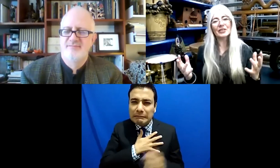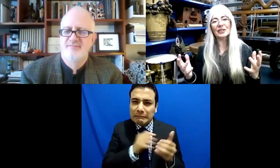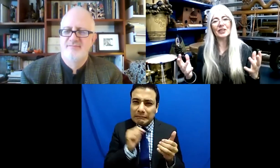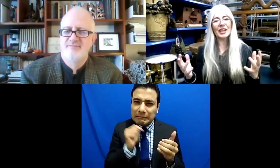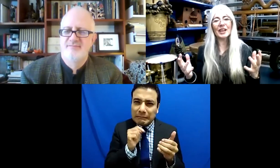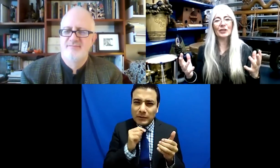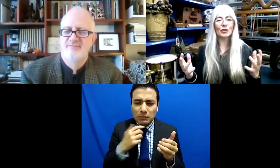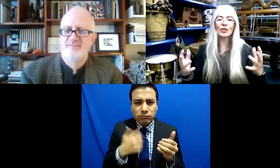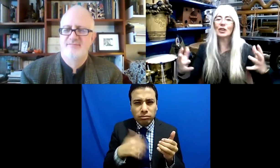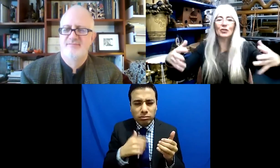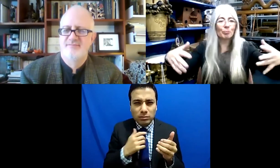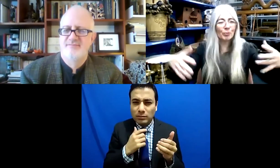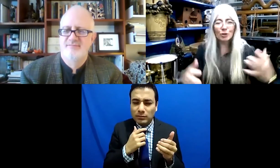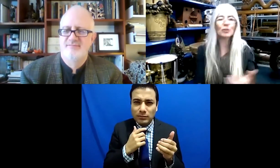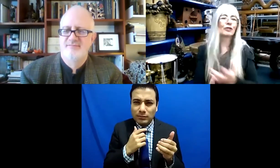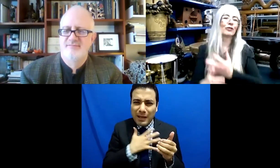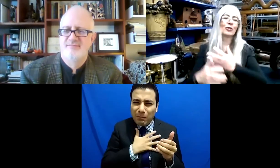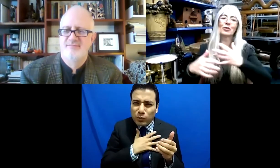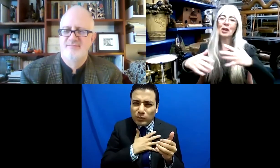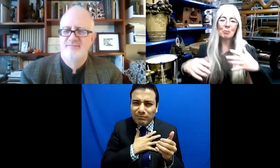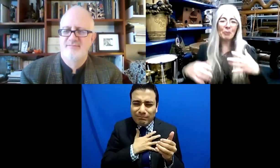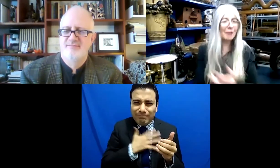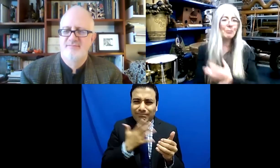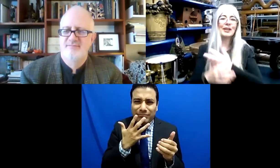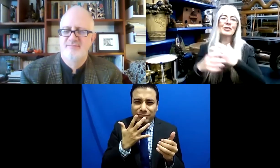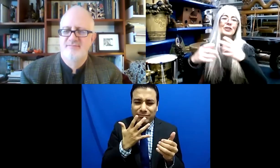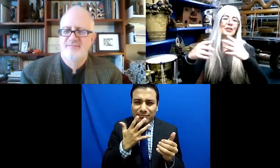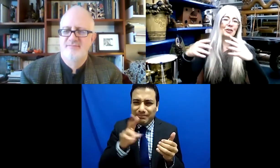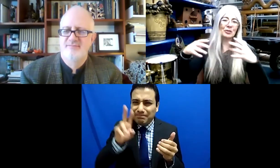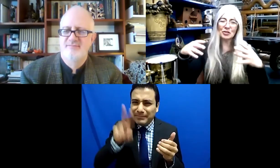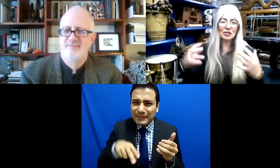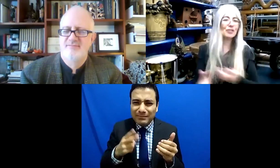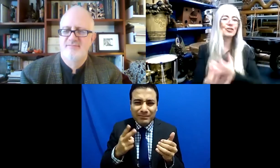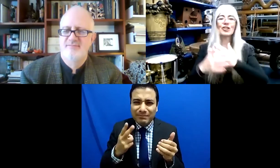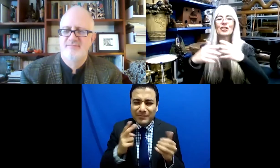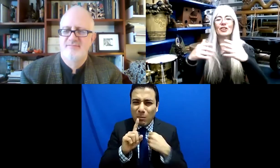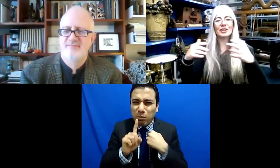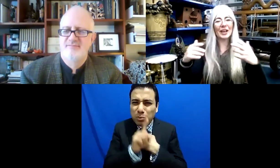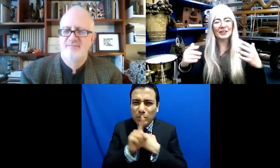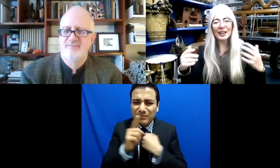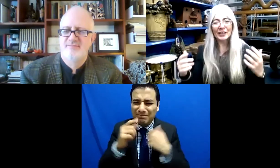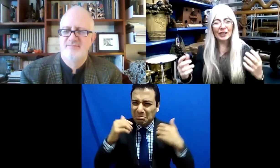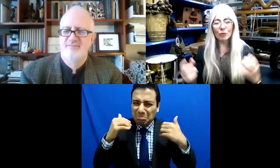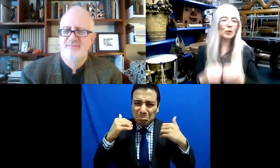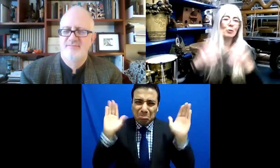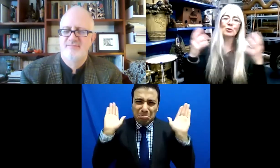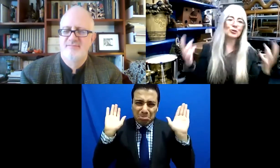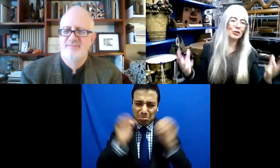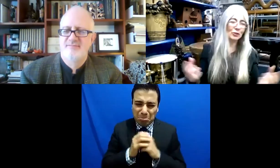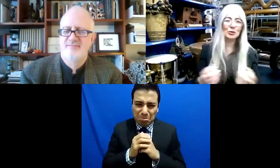tan más allá de cualquier cosa que ellos ven a este bebé hermoso que van a